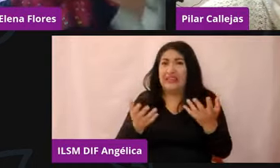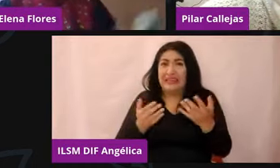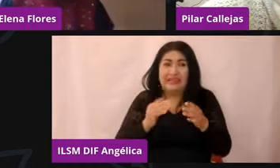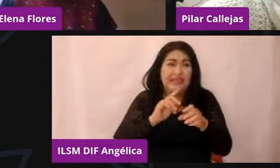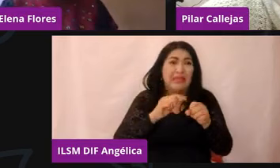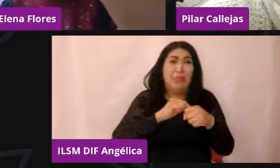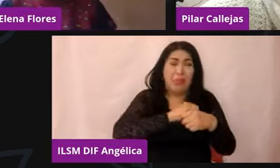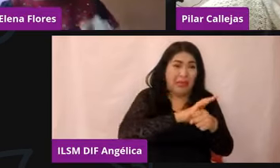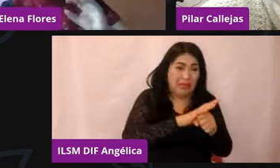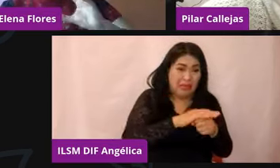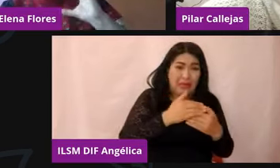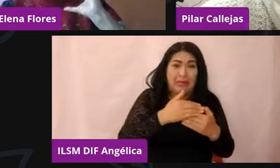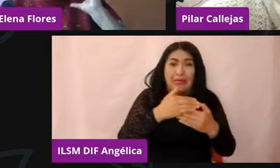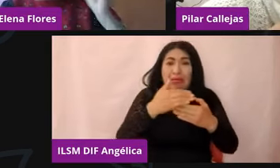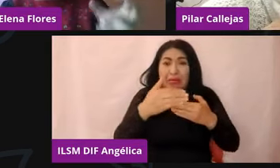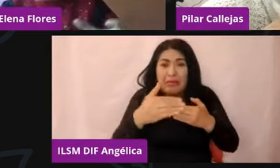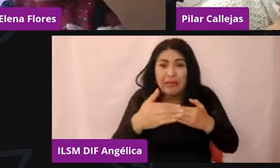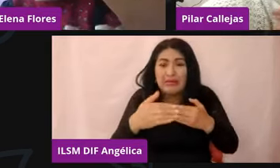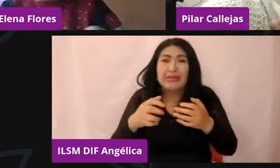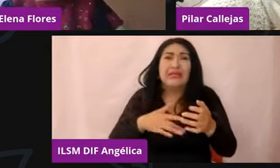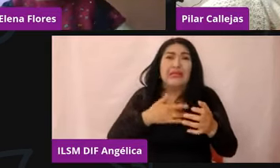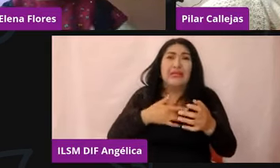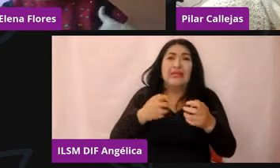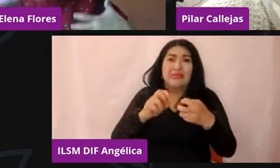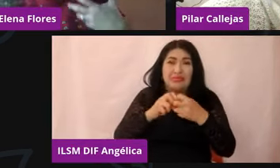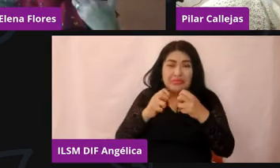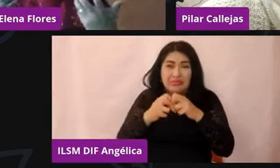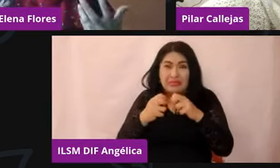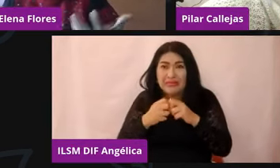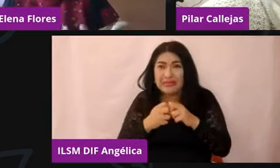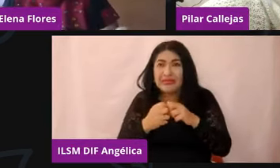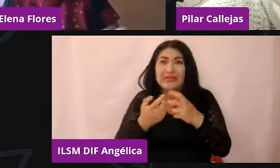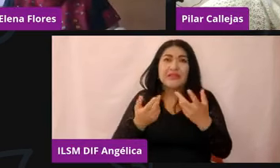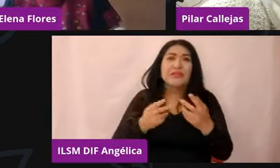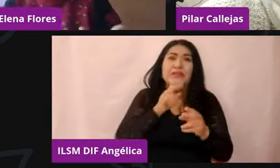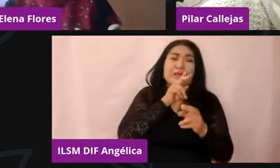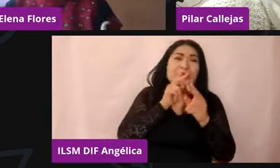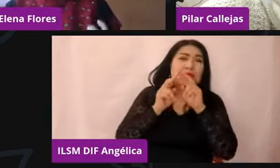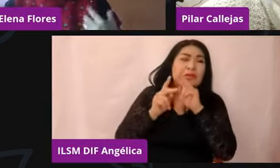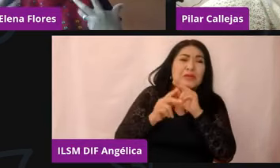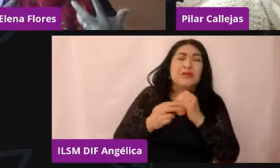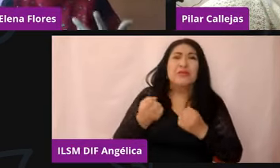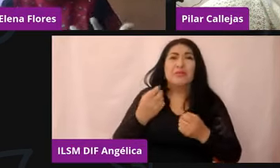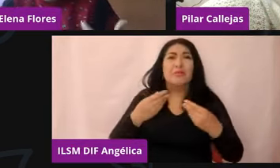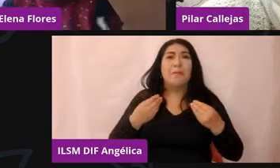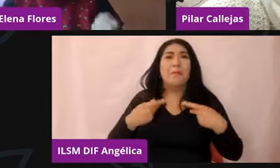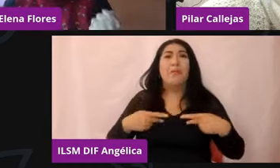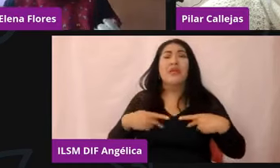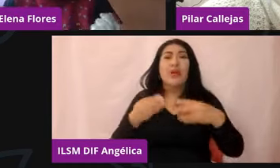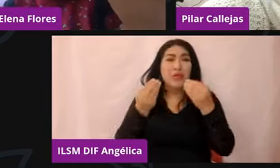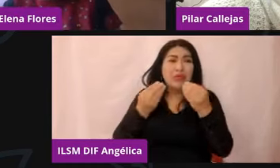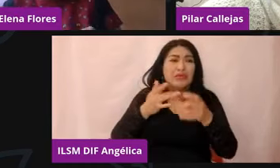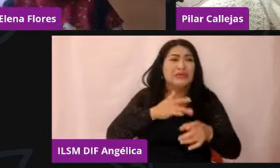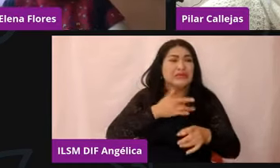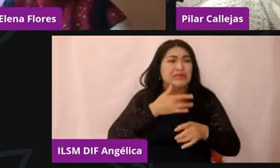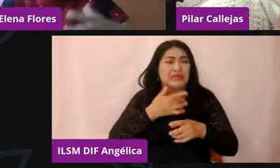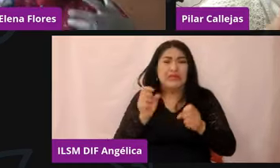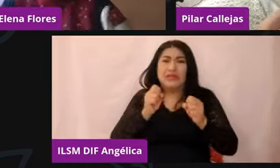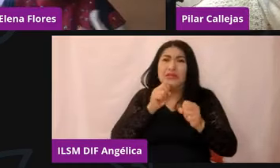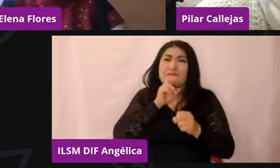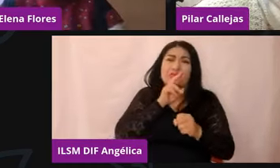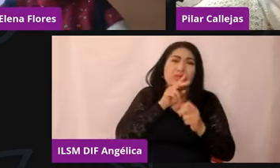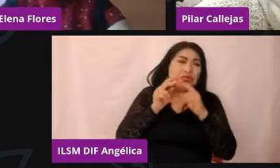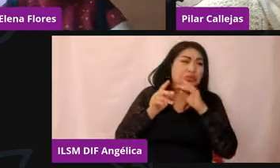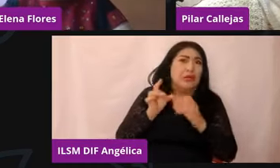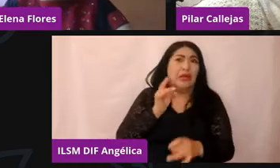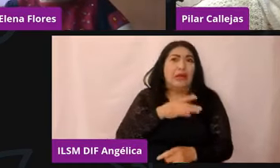estamos en el postraumático, pero muchas personas que tienen este temor de volver a convivir por el miedo al contagio o a